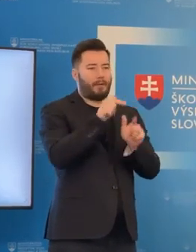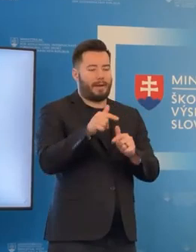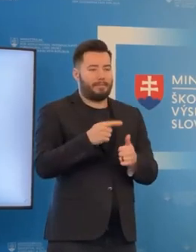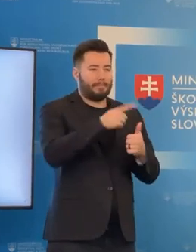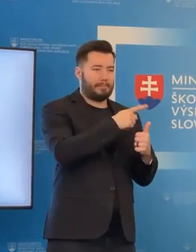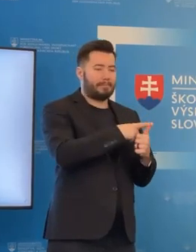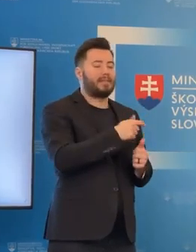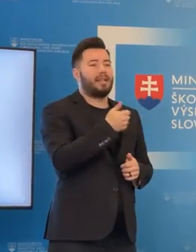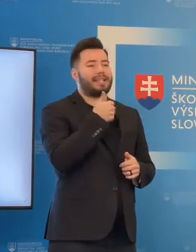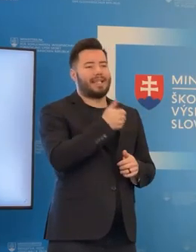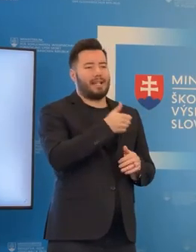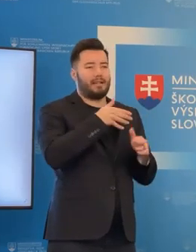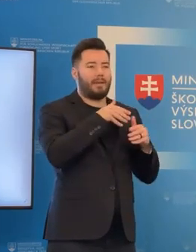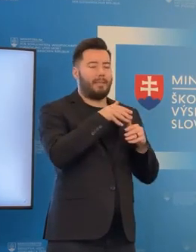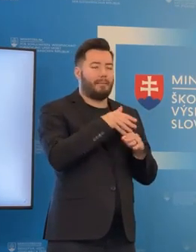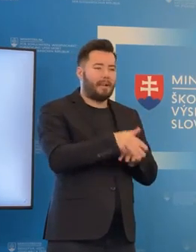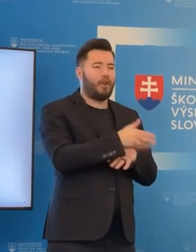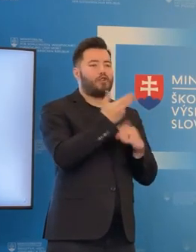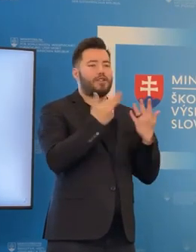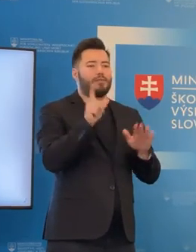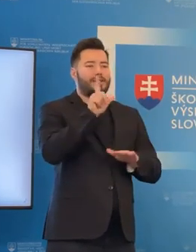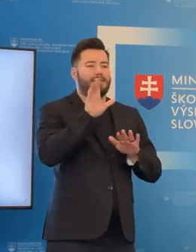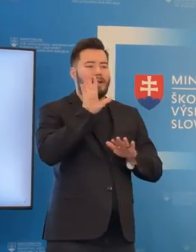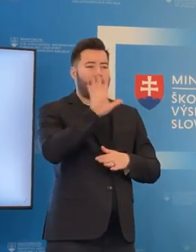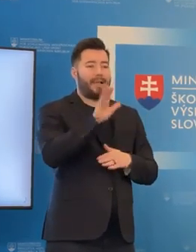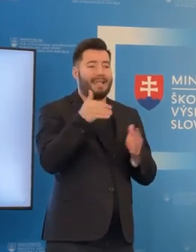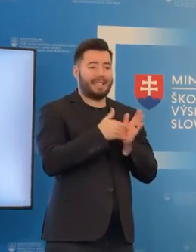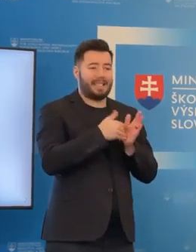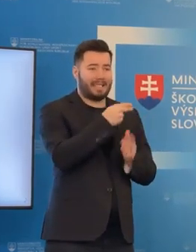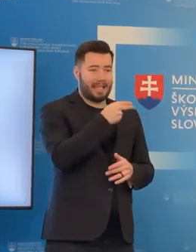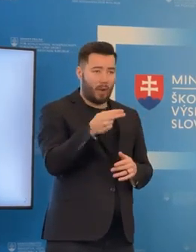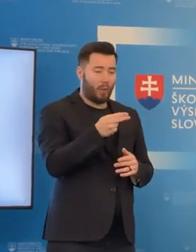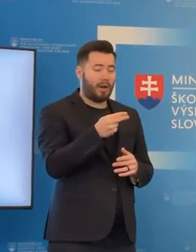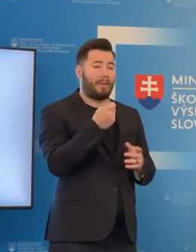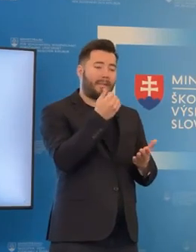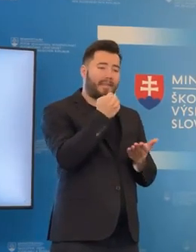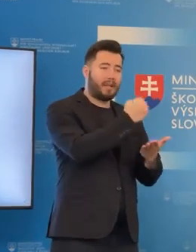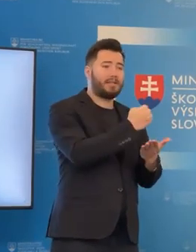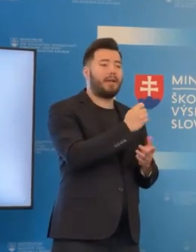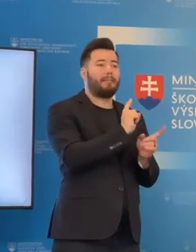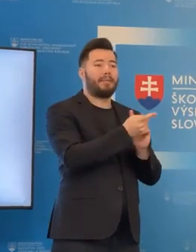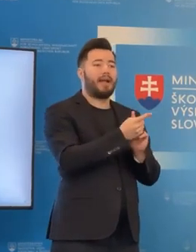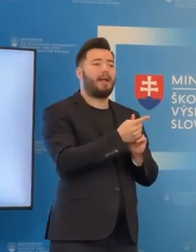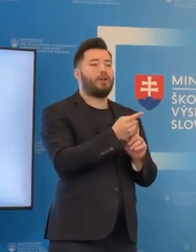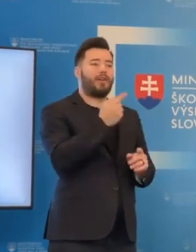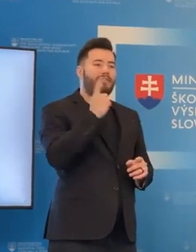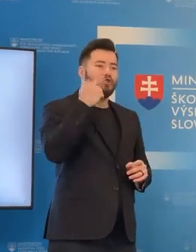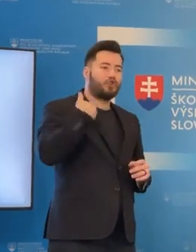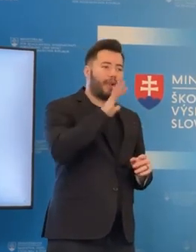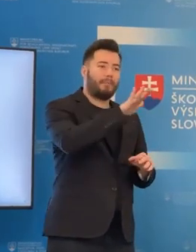875 tisíc na podporu príjmania nových študentov zasiahnutých